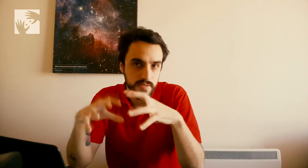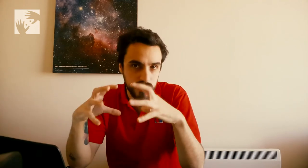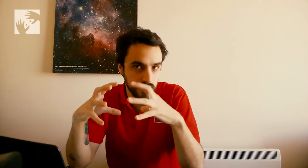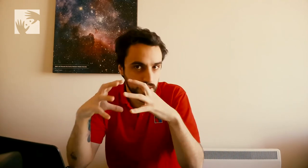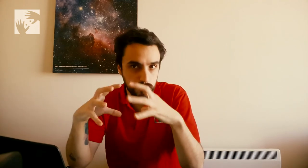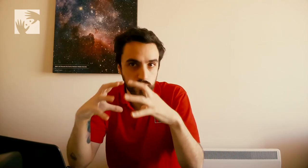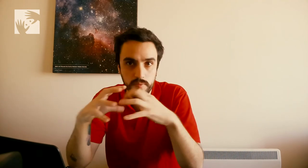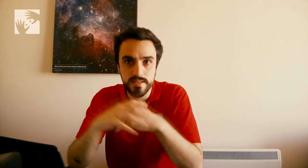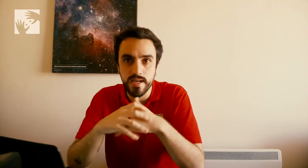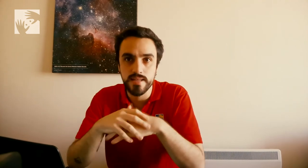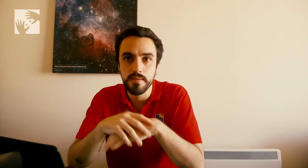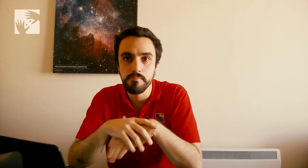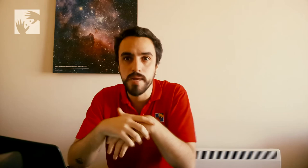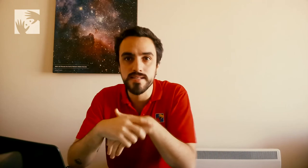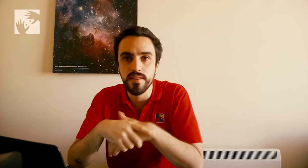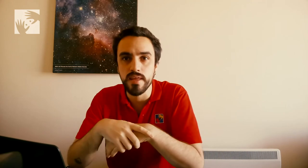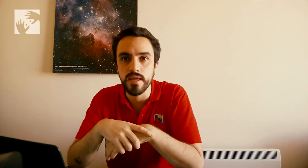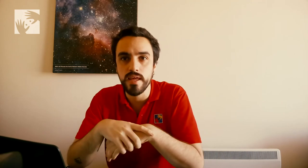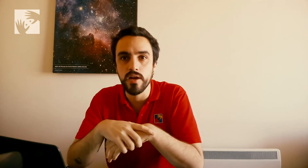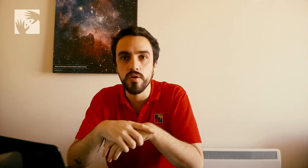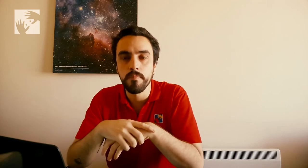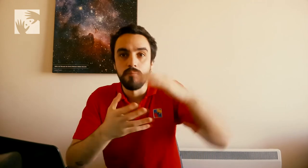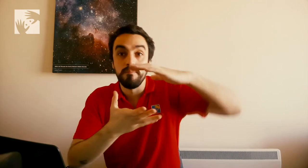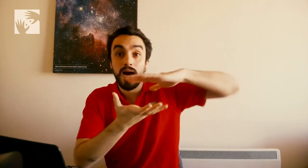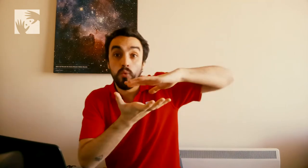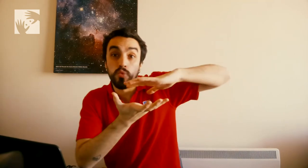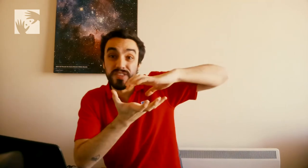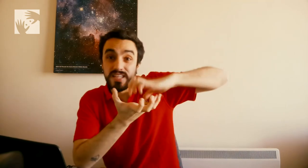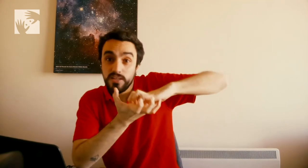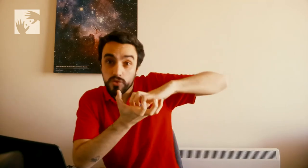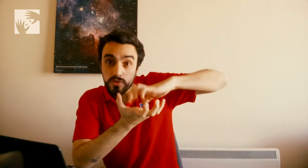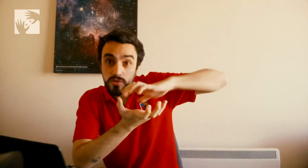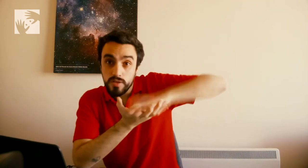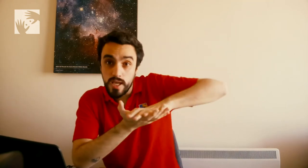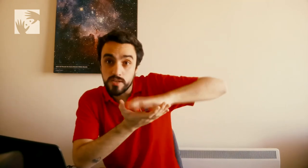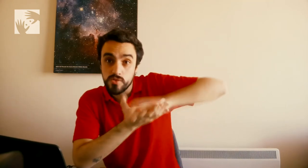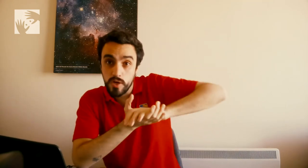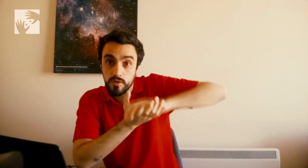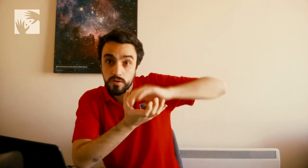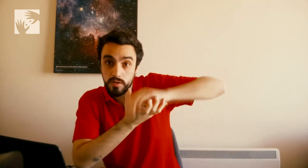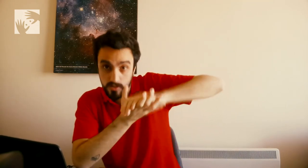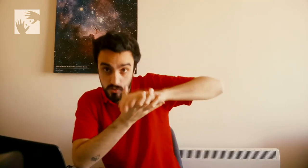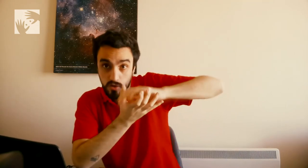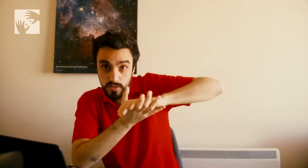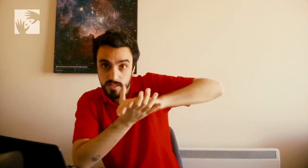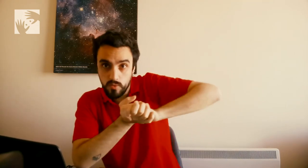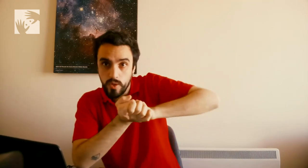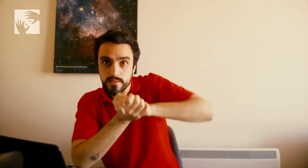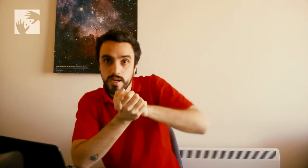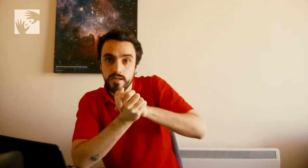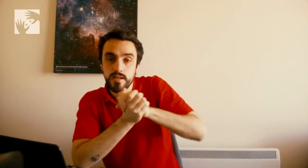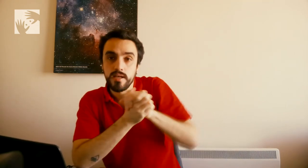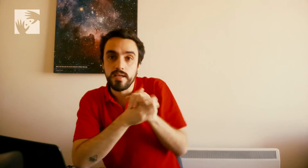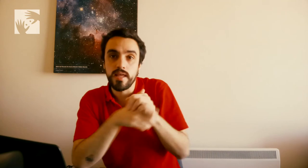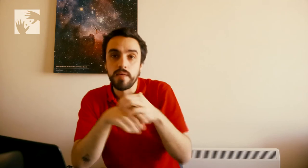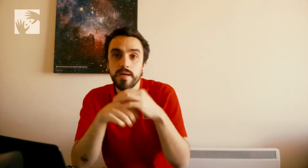pasar del tiempo forma estas grandes masas de hielo, va hundiendo el suelo, el suelo donde se encuentra. Y además,